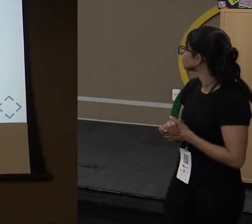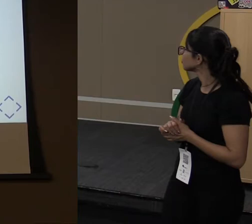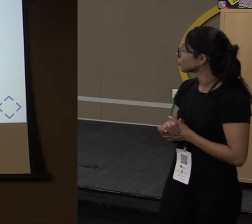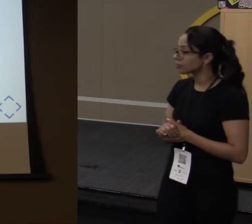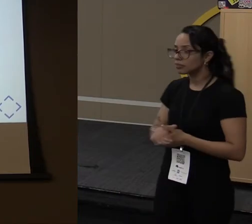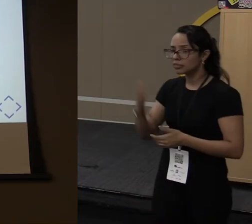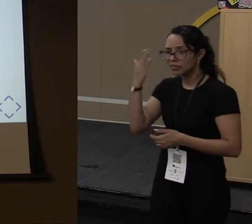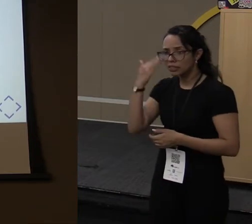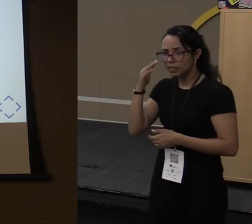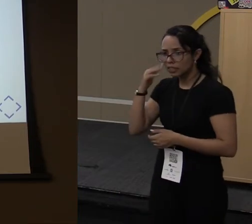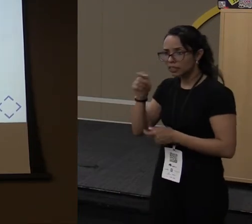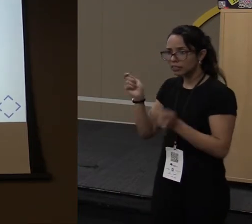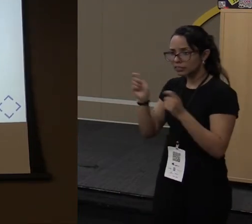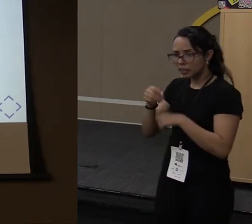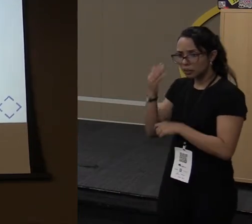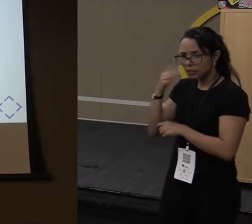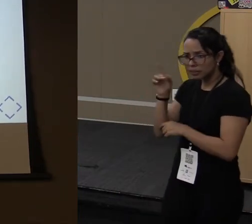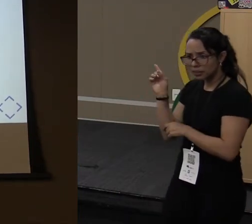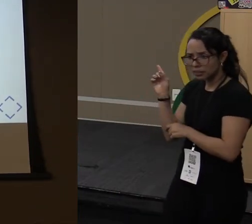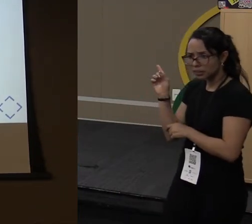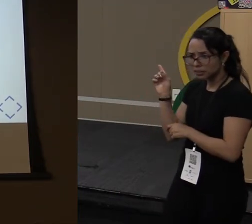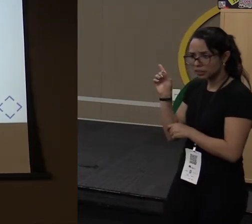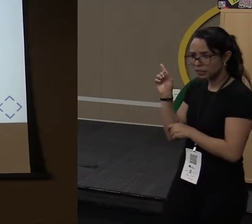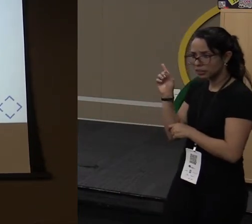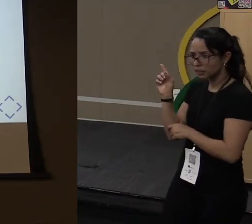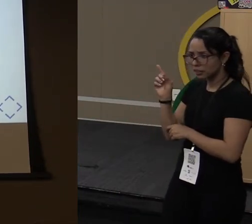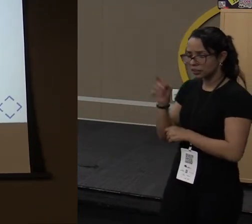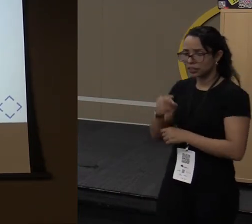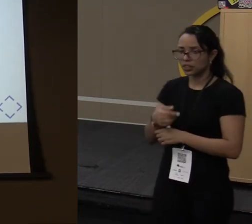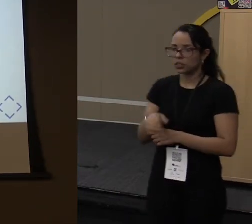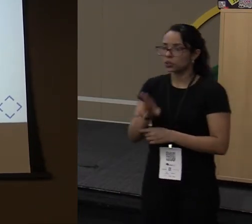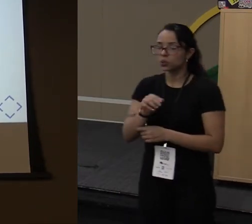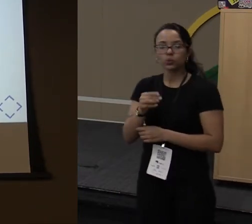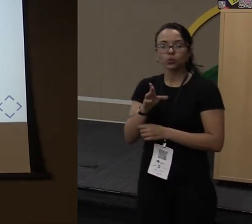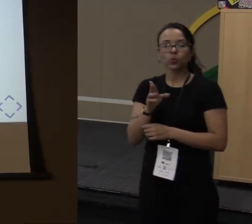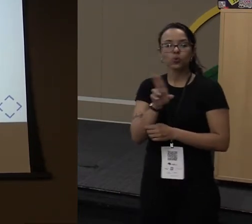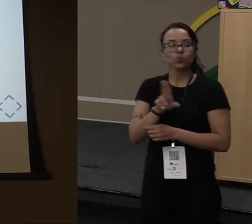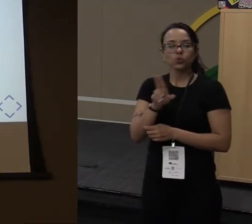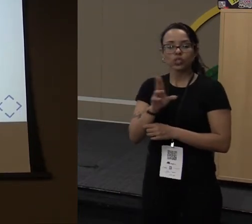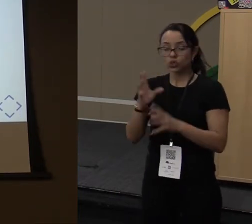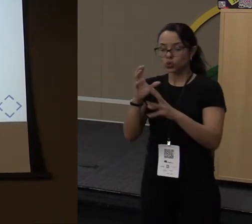captou aqui que eu estou fazendo um ponto apply? Não estou usando soma mais um direto?